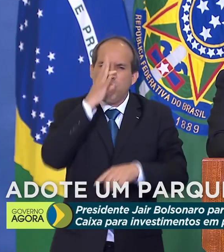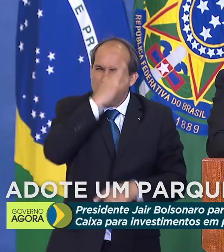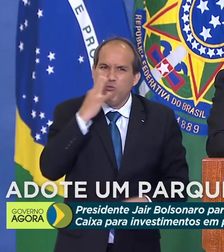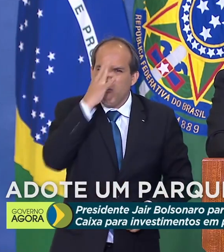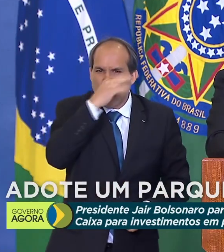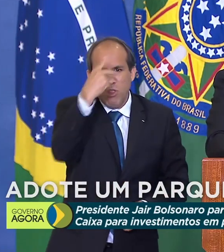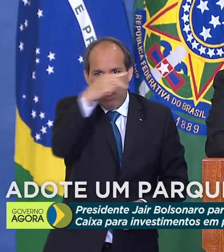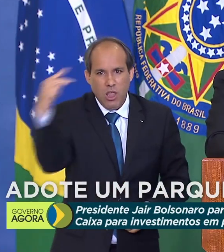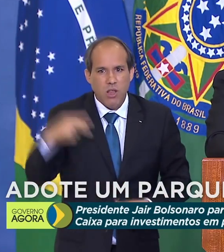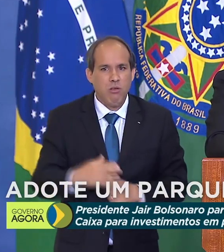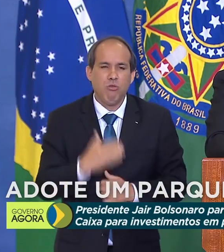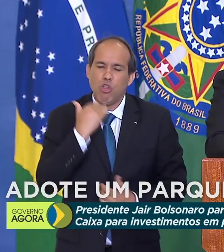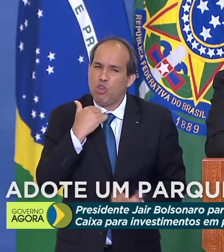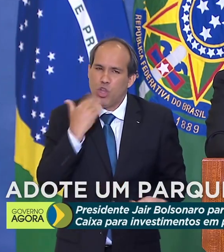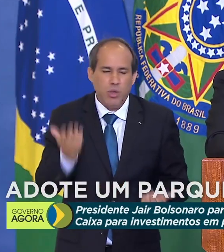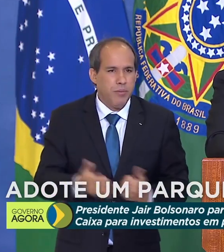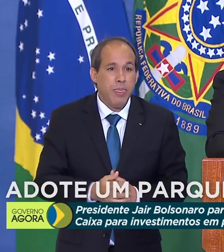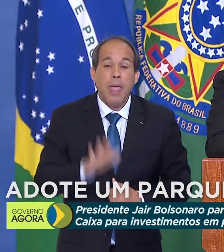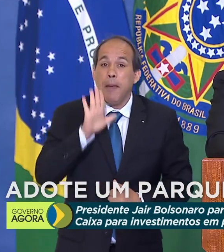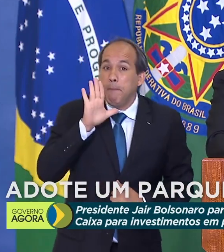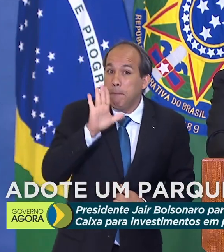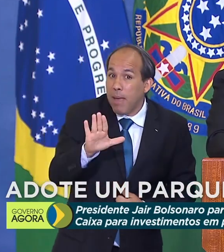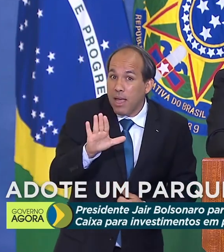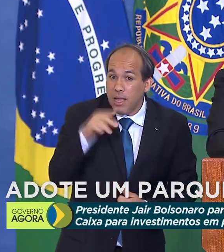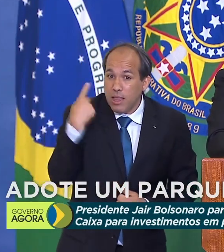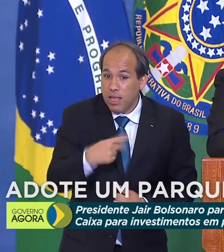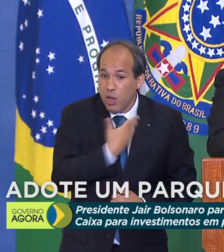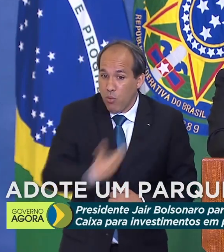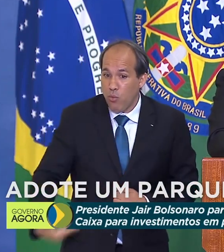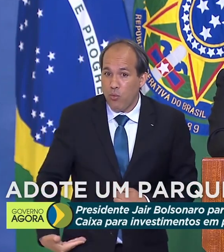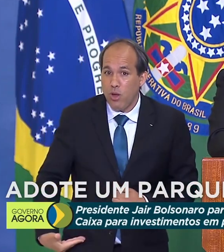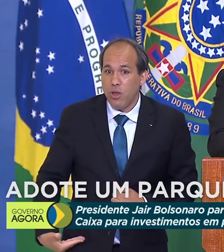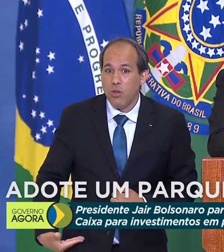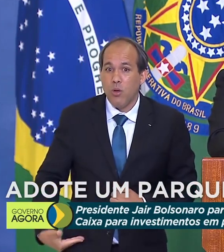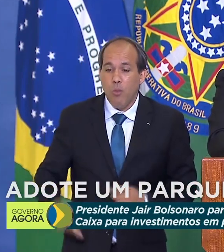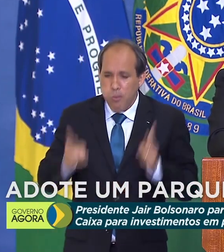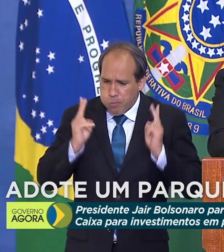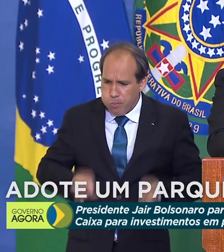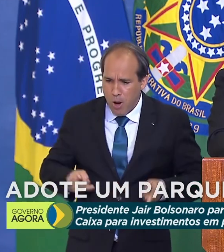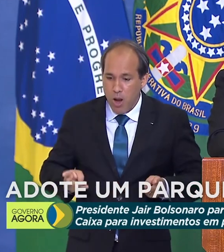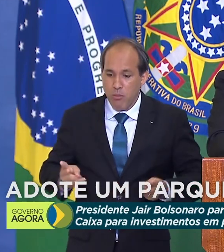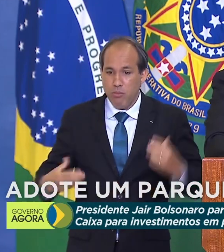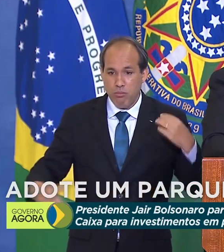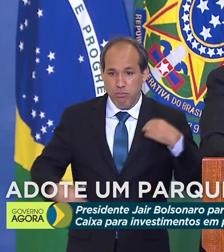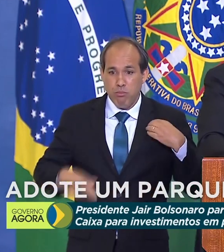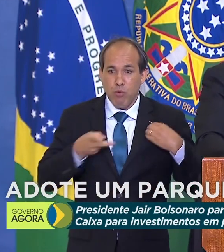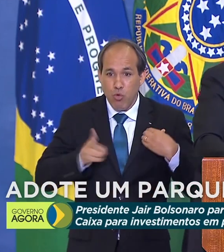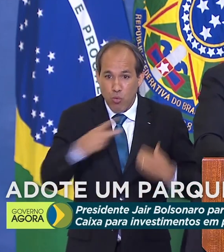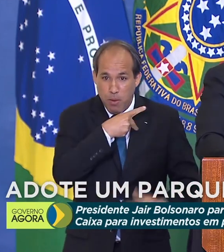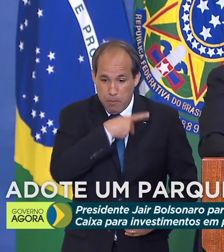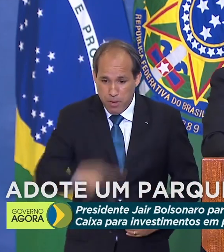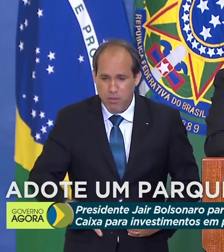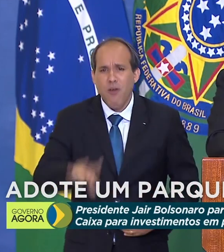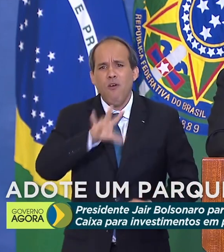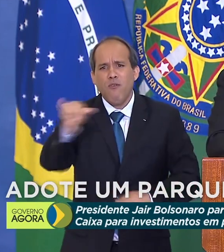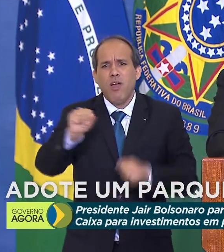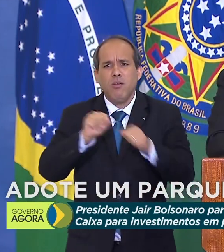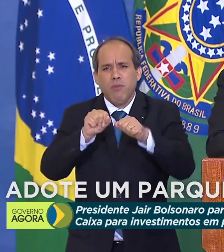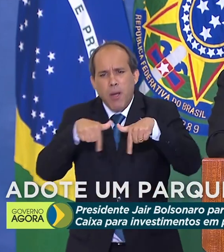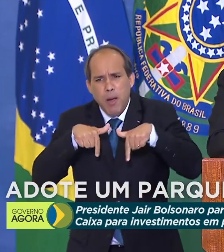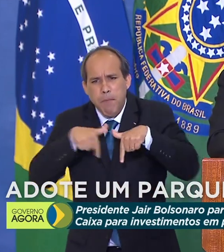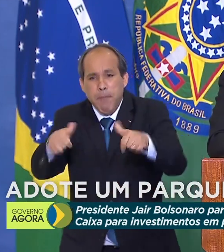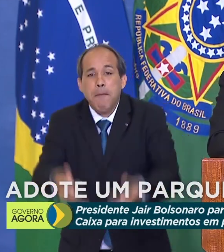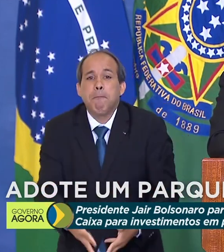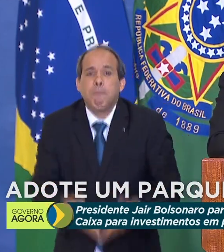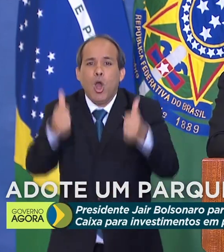Mas um governo que, enquanto durar o nosso mandato, vai buscar fazer o melhor para todos.